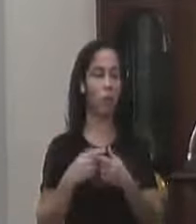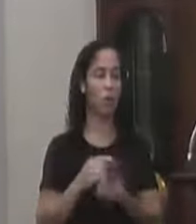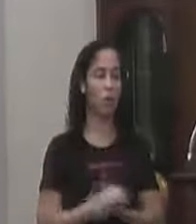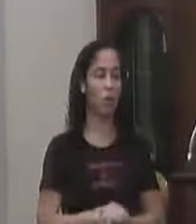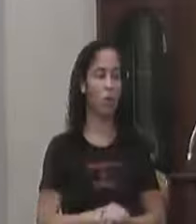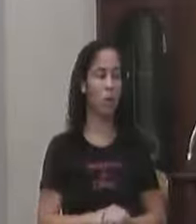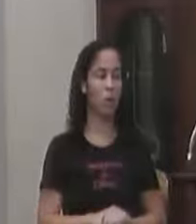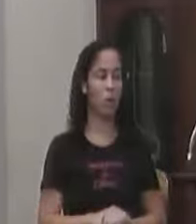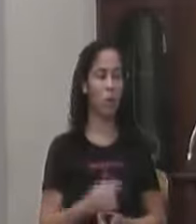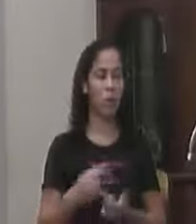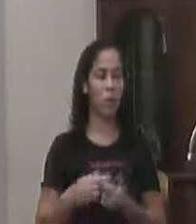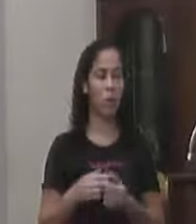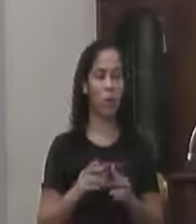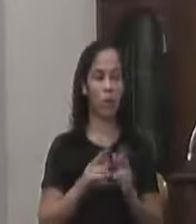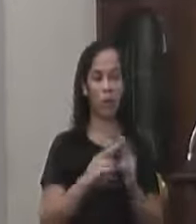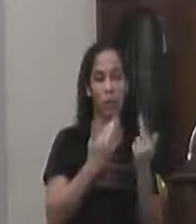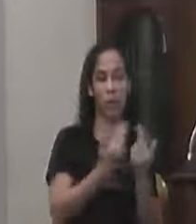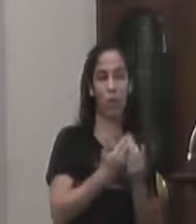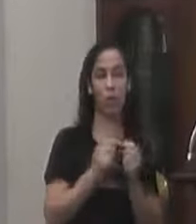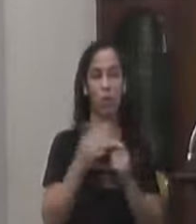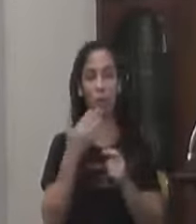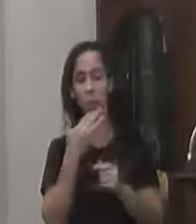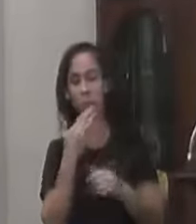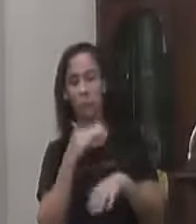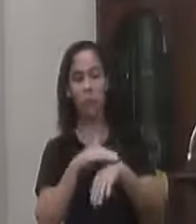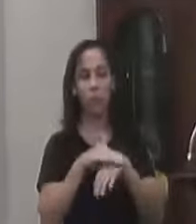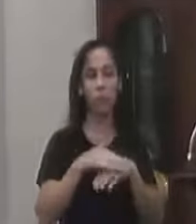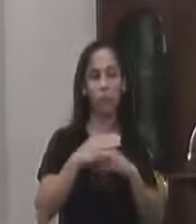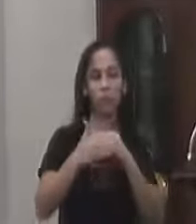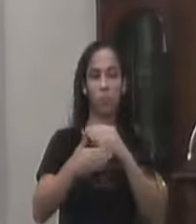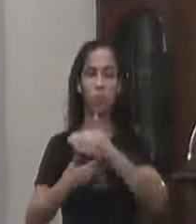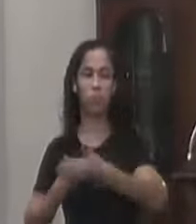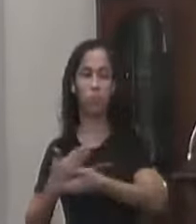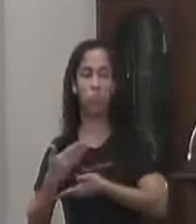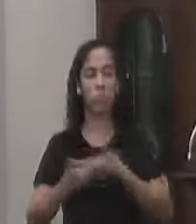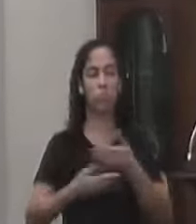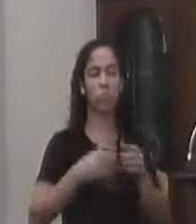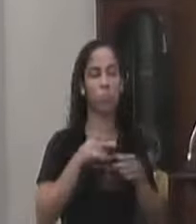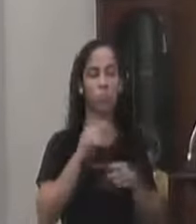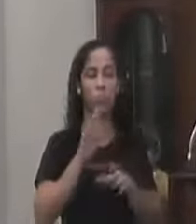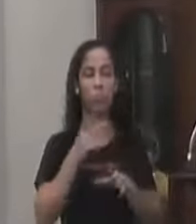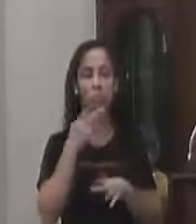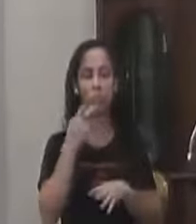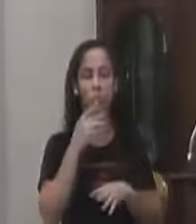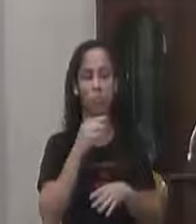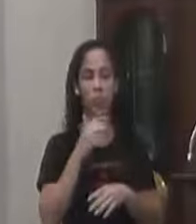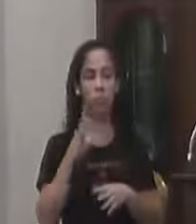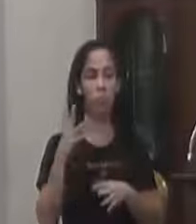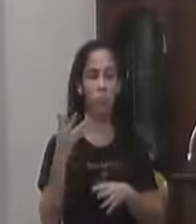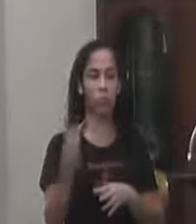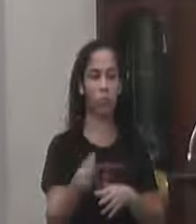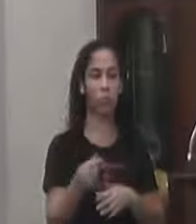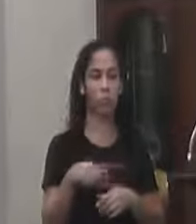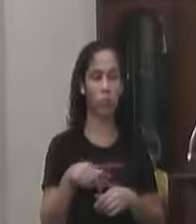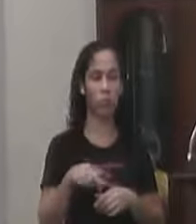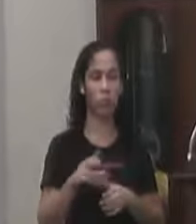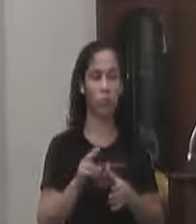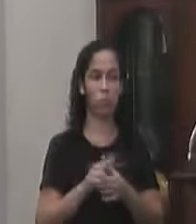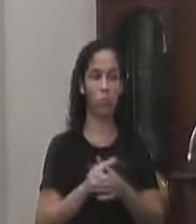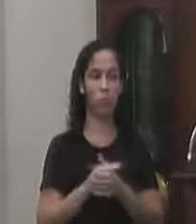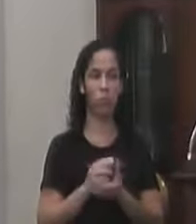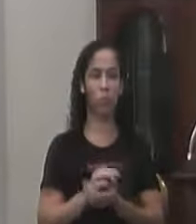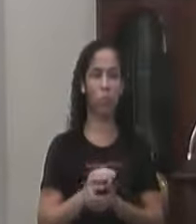Foi uma Uma reunião De aproximação Onde eu levei Para ele Uma demanda De toda a região De toda a cidade